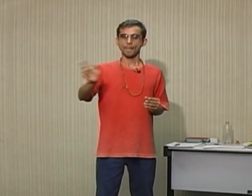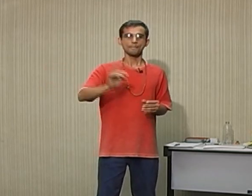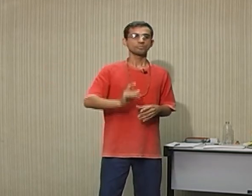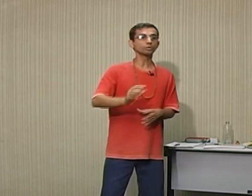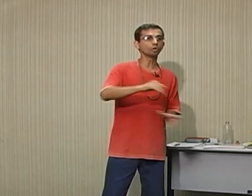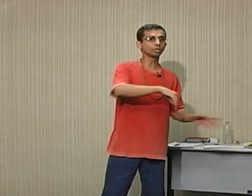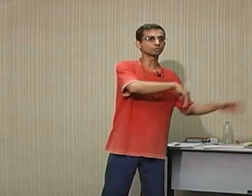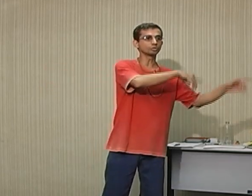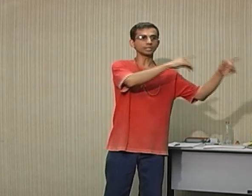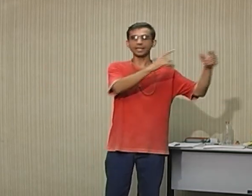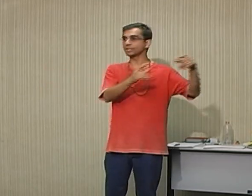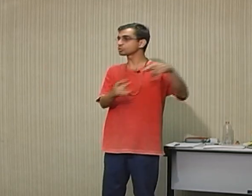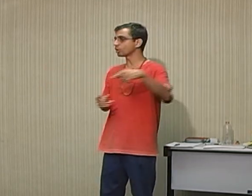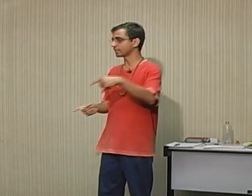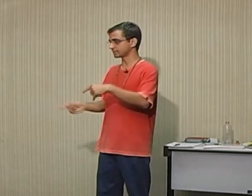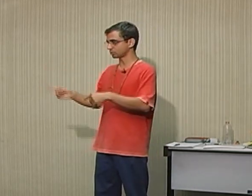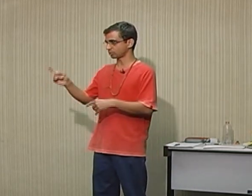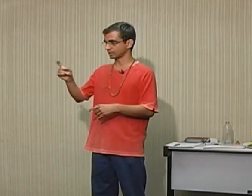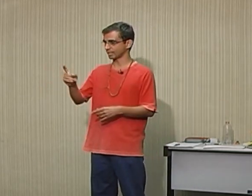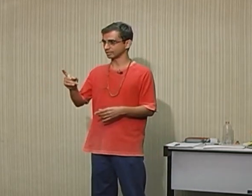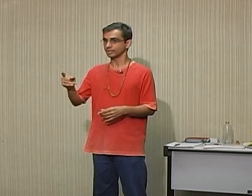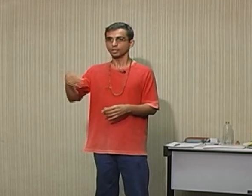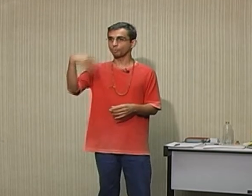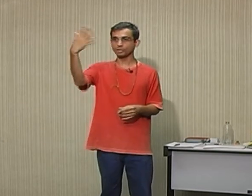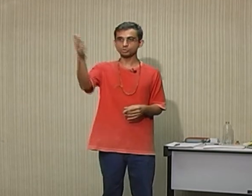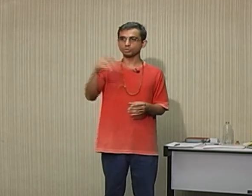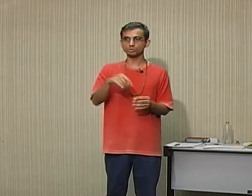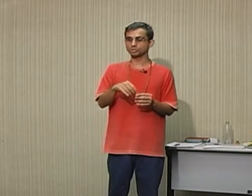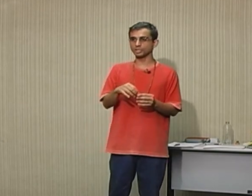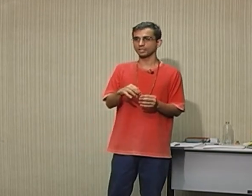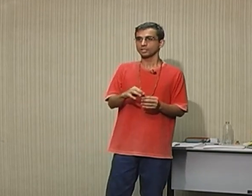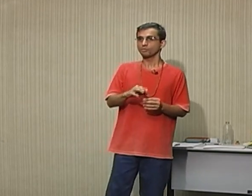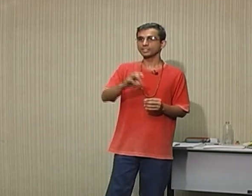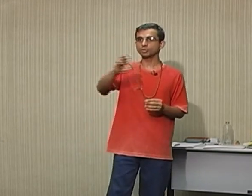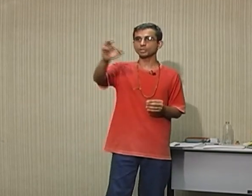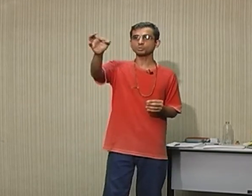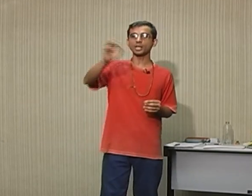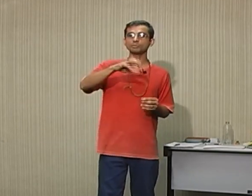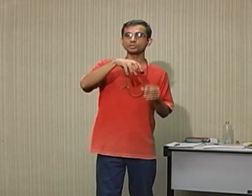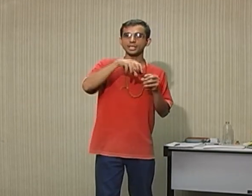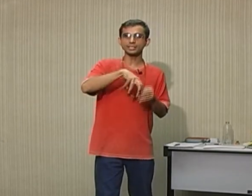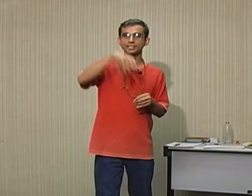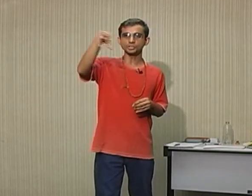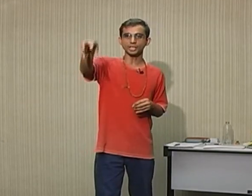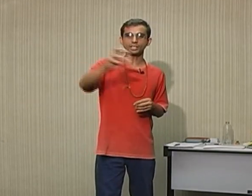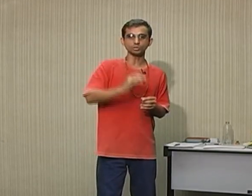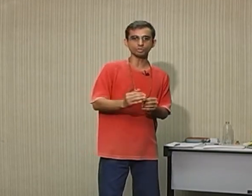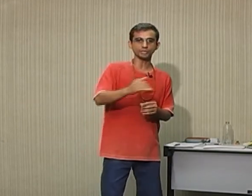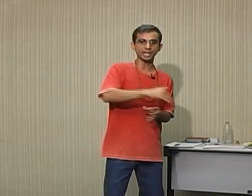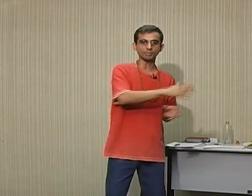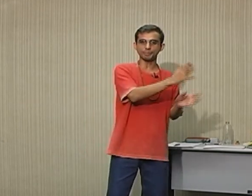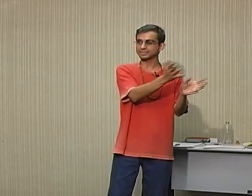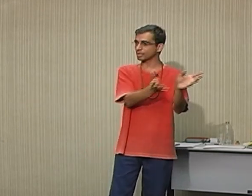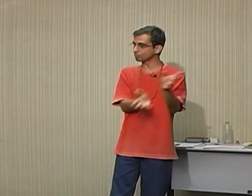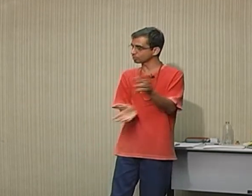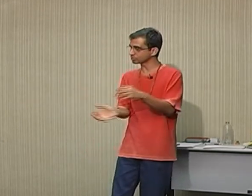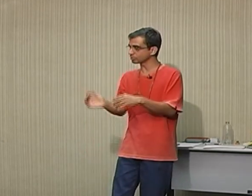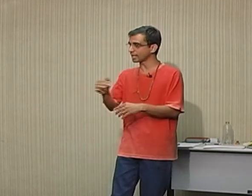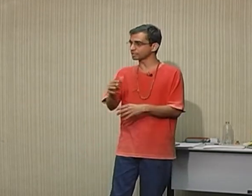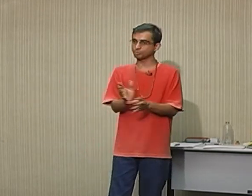E o outro é a história sendo contada. Eu posso no outro dia fazer o mesmo caminho, sair dali e chegar no rodoviário, mas passar por outros lugares um